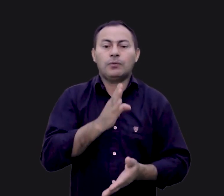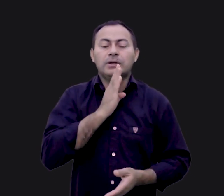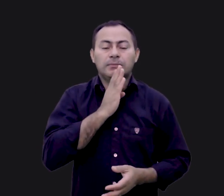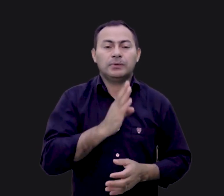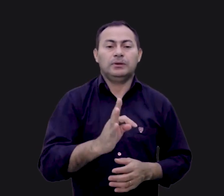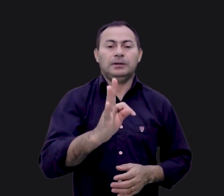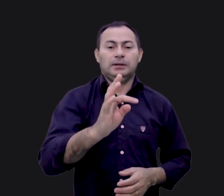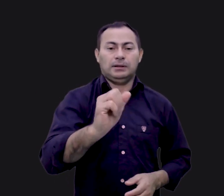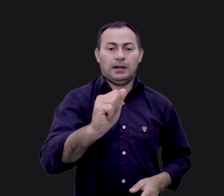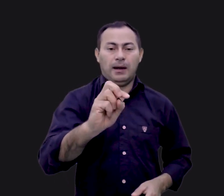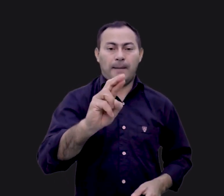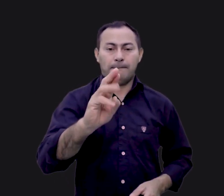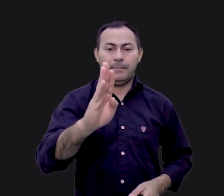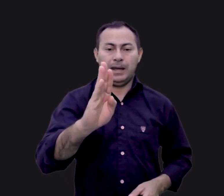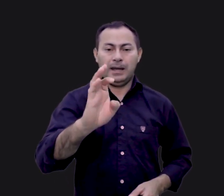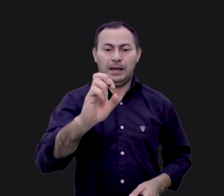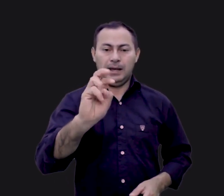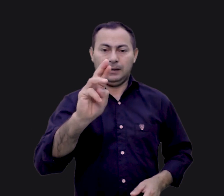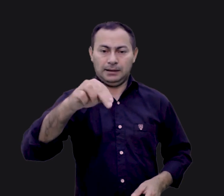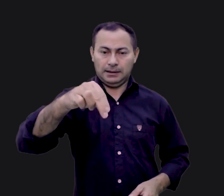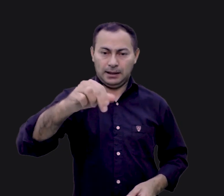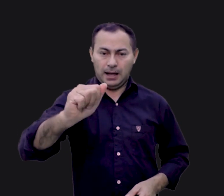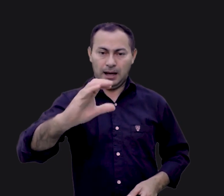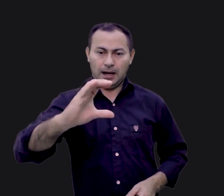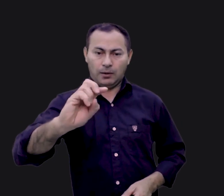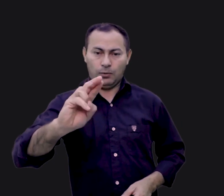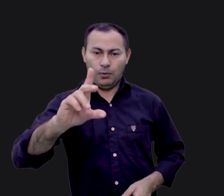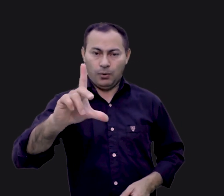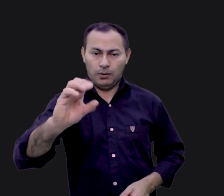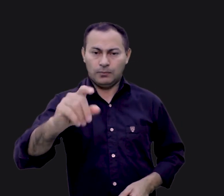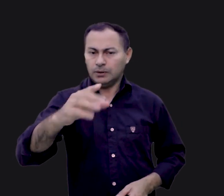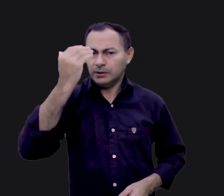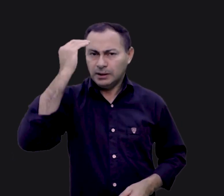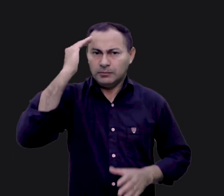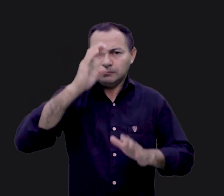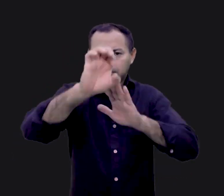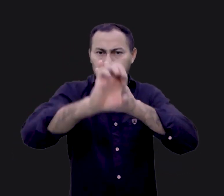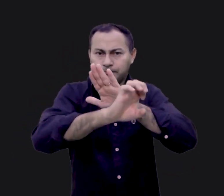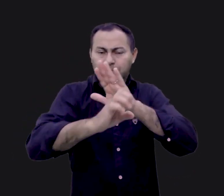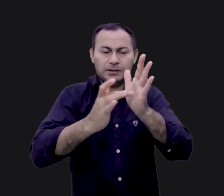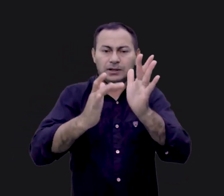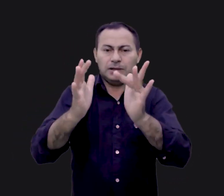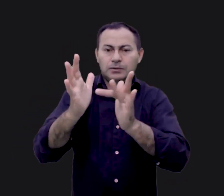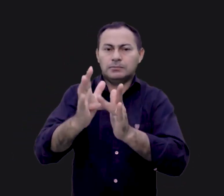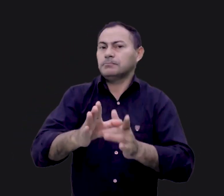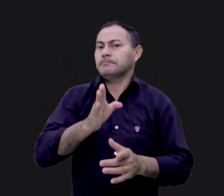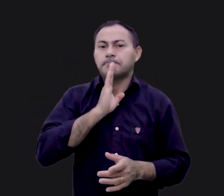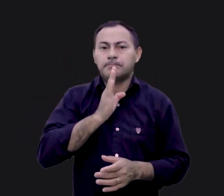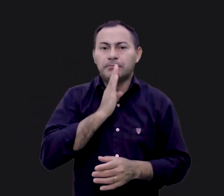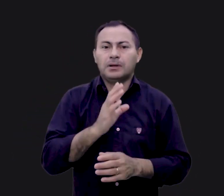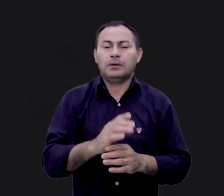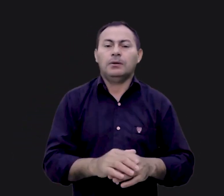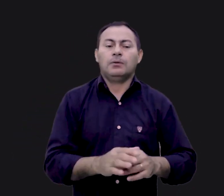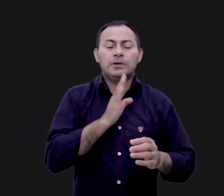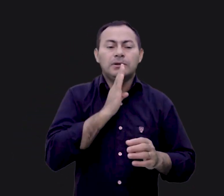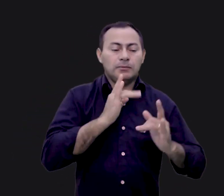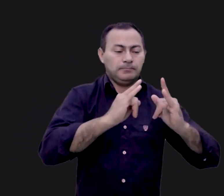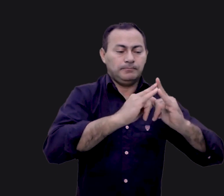o tabernáculo. O mais importante de tudo é que você realmente não entenderá o Evangelho de Jesus Cristo se não conhecer o tabernáculo